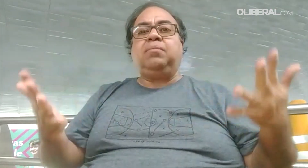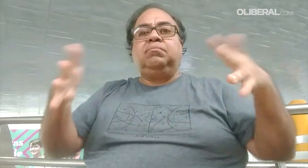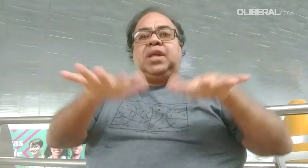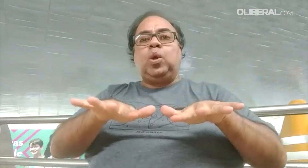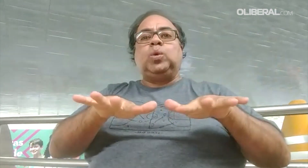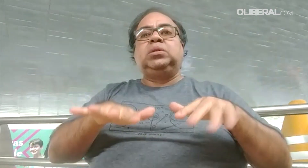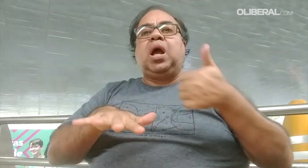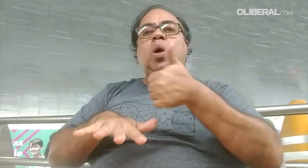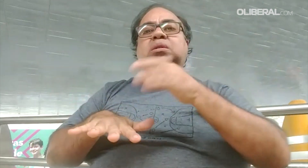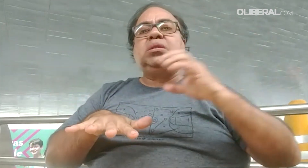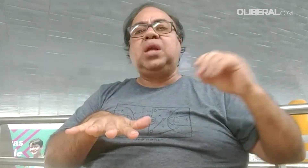ficar claro, pois tudo é visual.